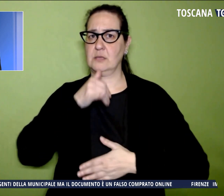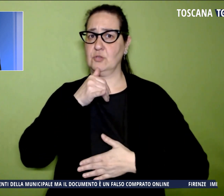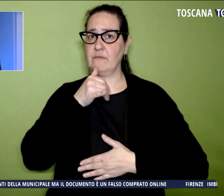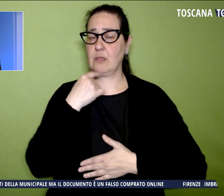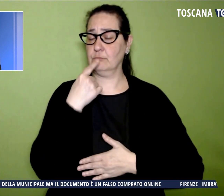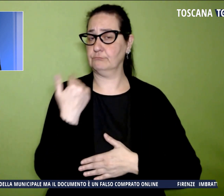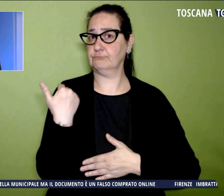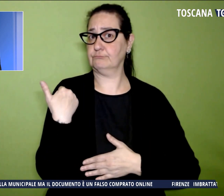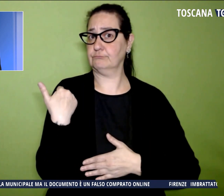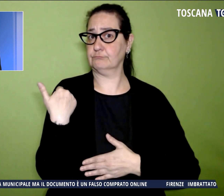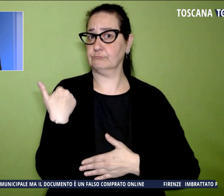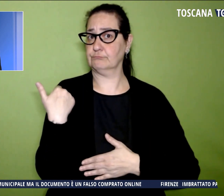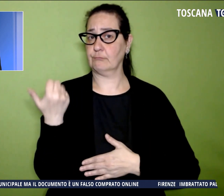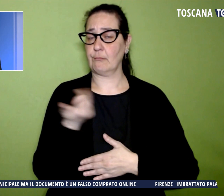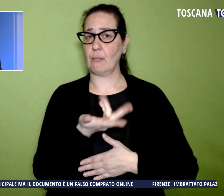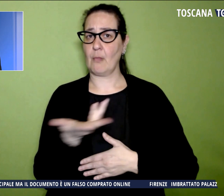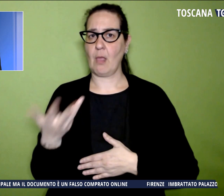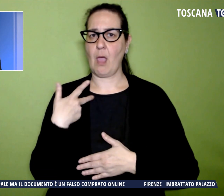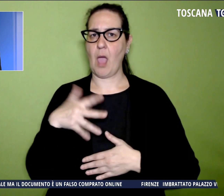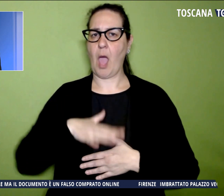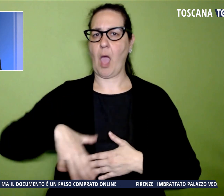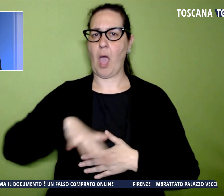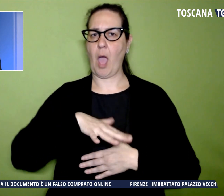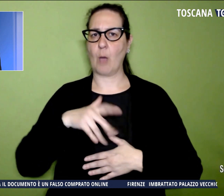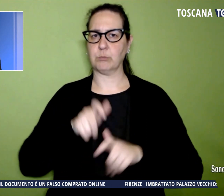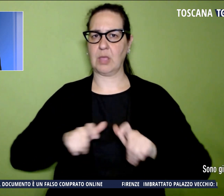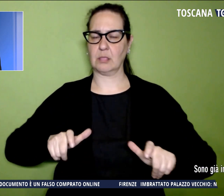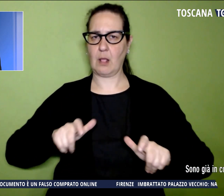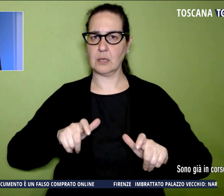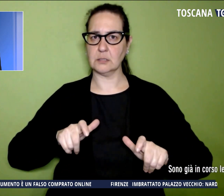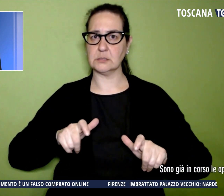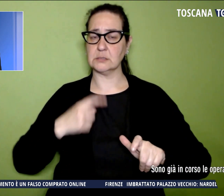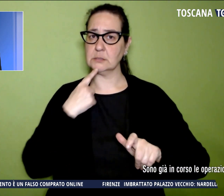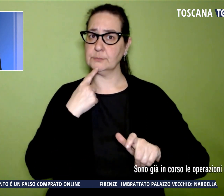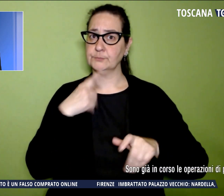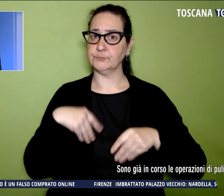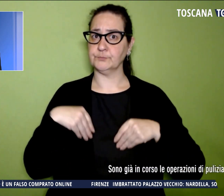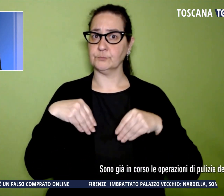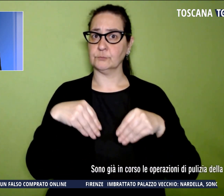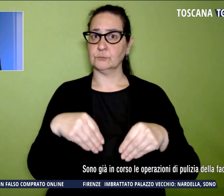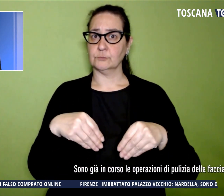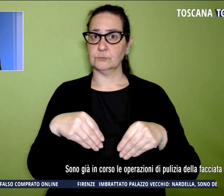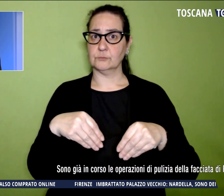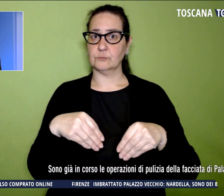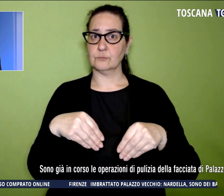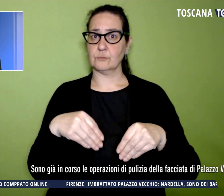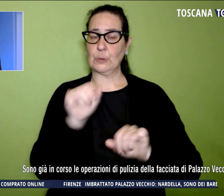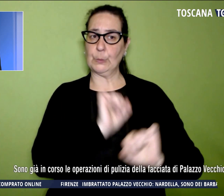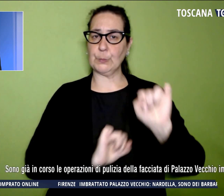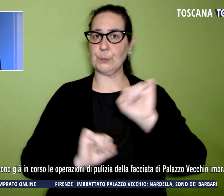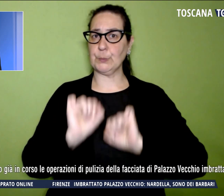da alcuni ambientalisti. Tra coloro che hanno partecipato a questa pulizia del